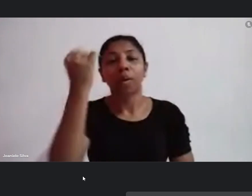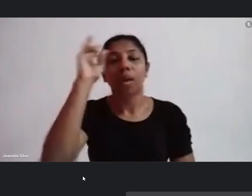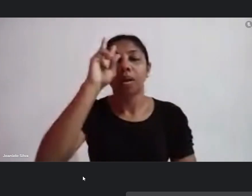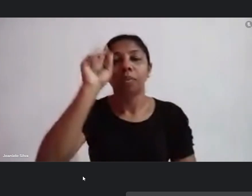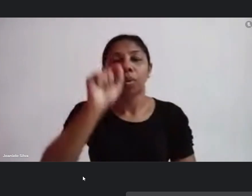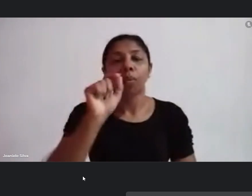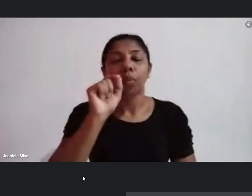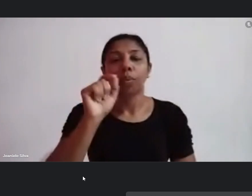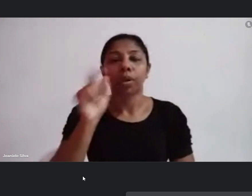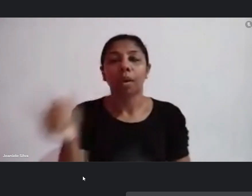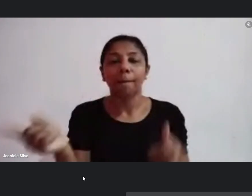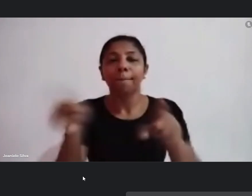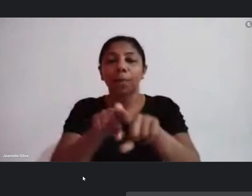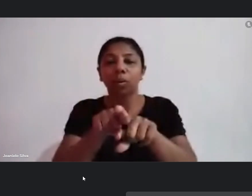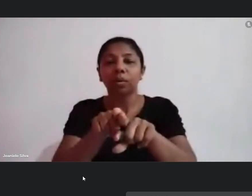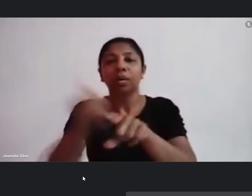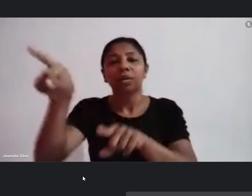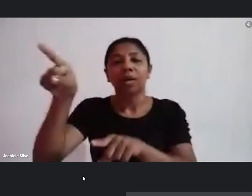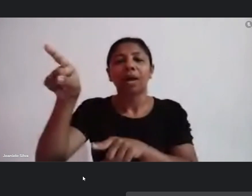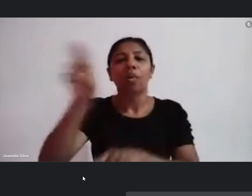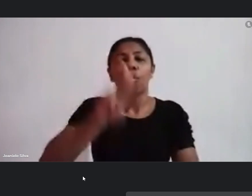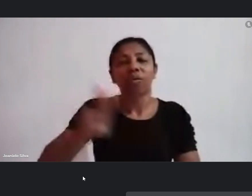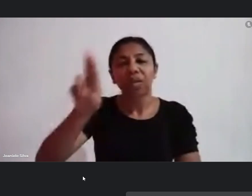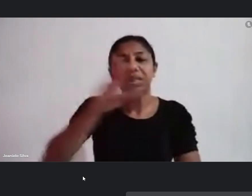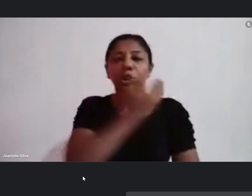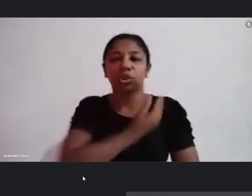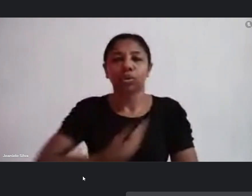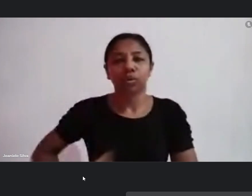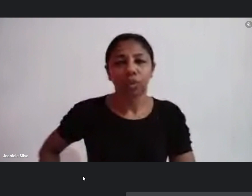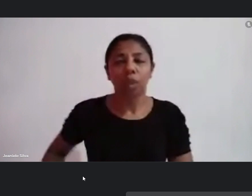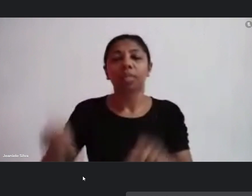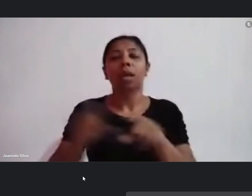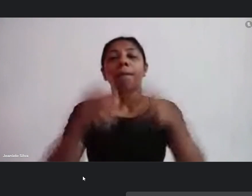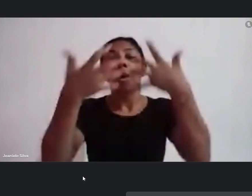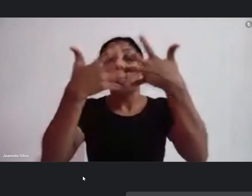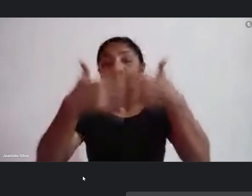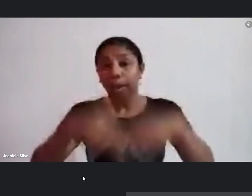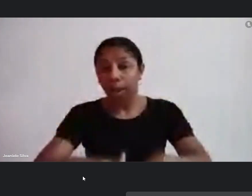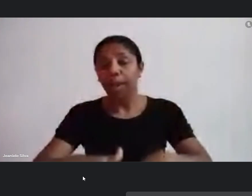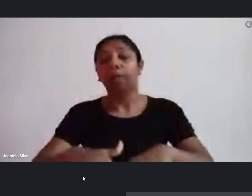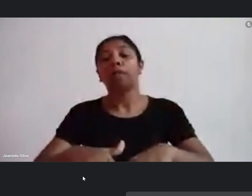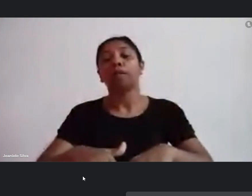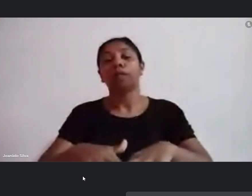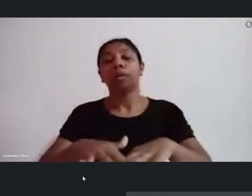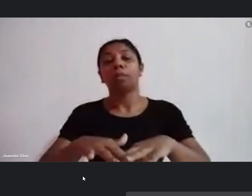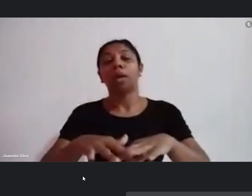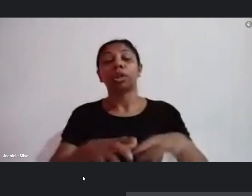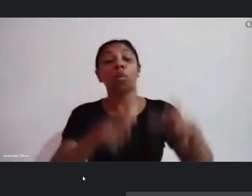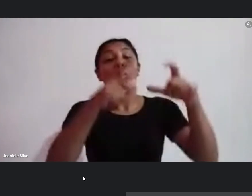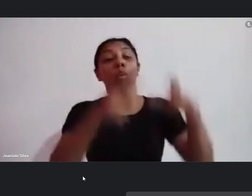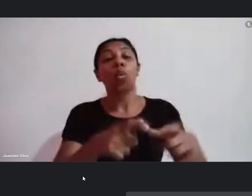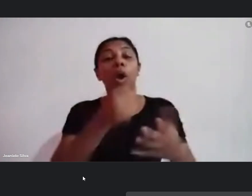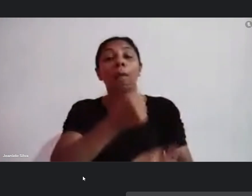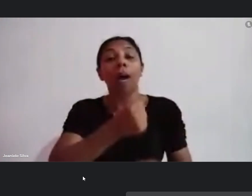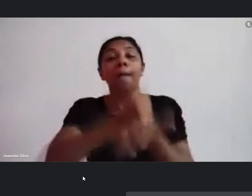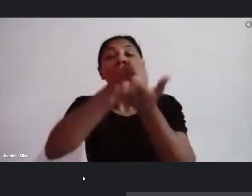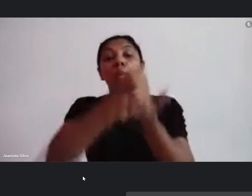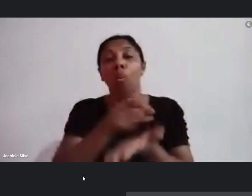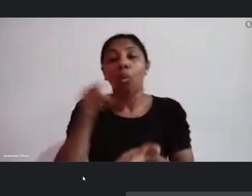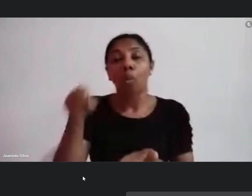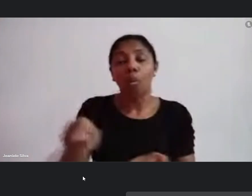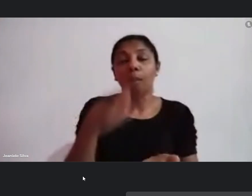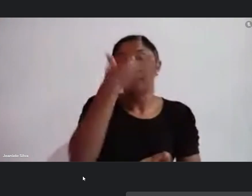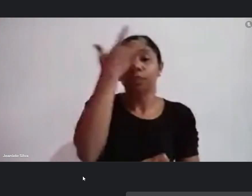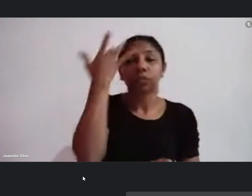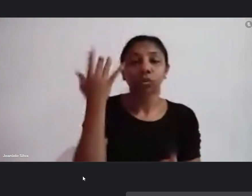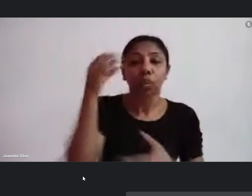parceria com a UERN e com os institutos federais para que haja um ponto de apoio nesses campos dentro do